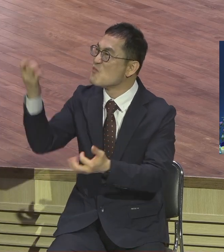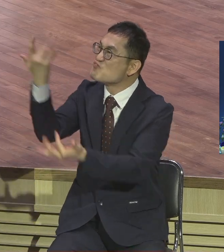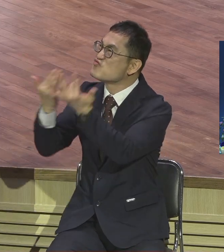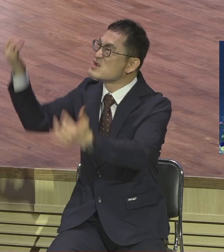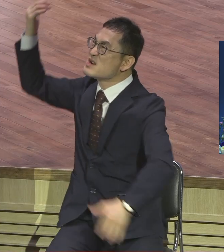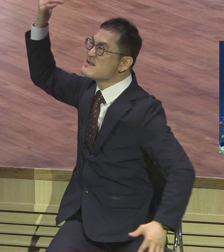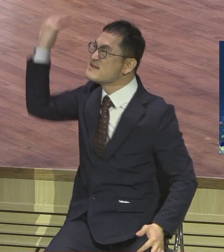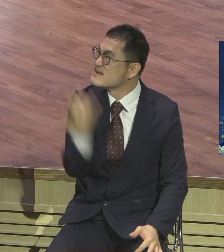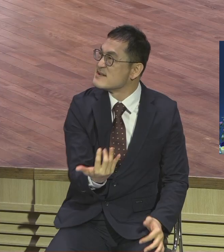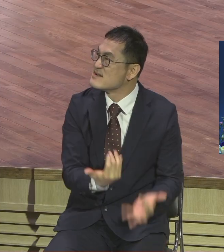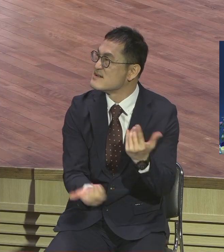태워 죽입시다